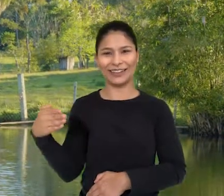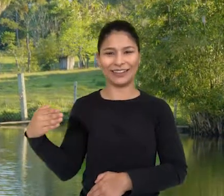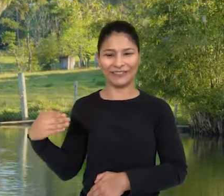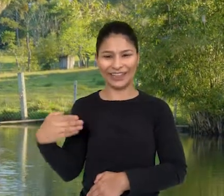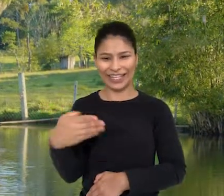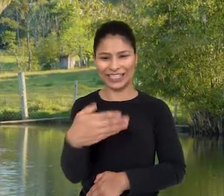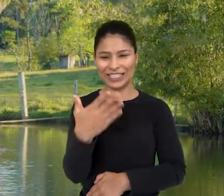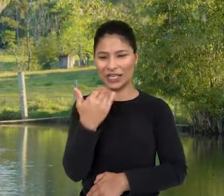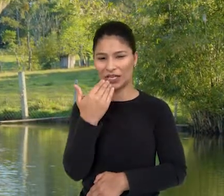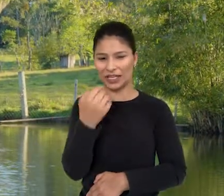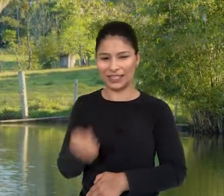Вау!